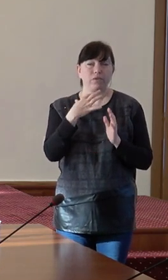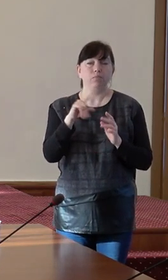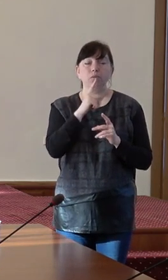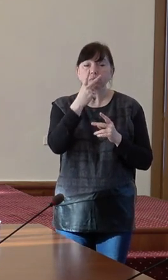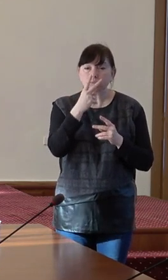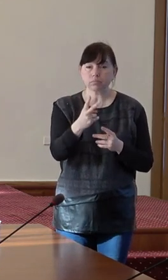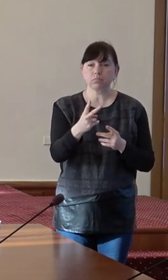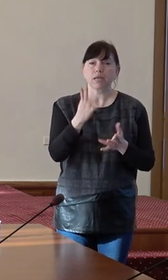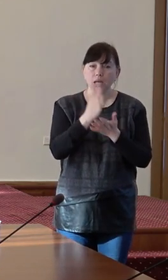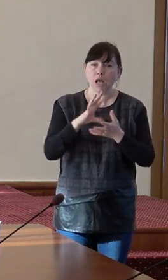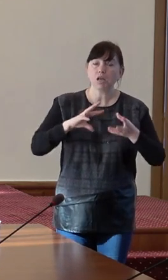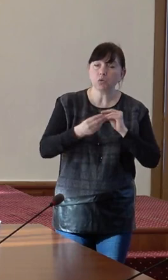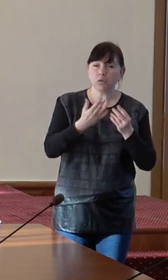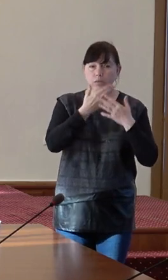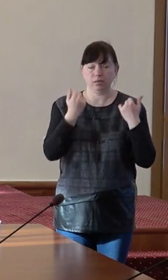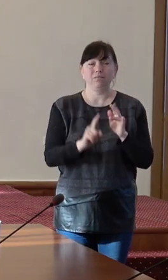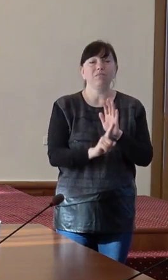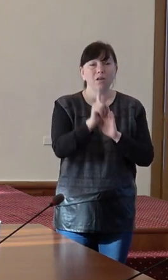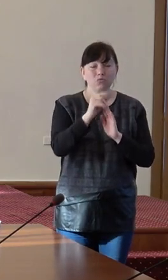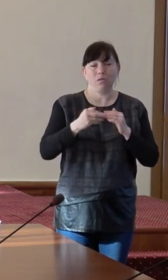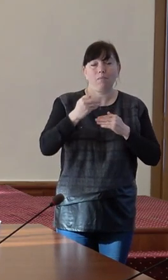produce rezultate în teren